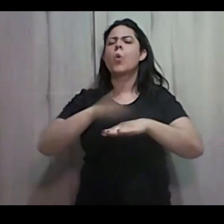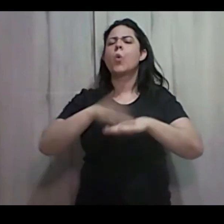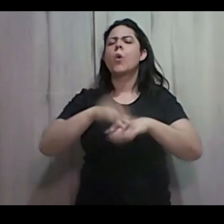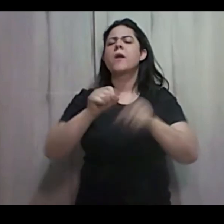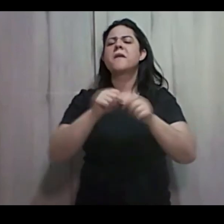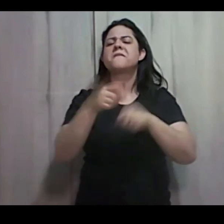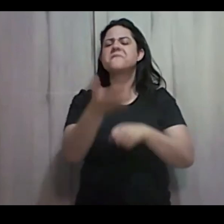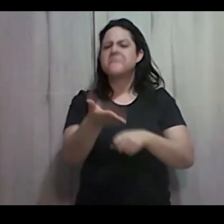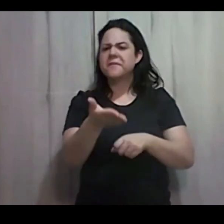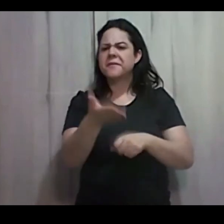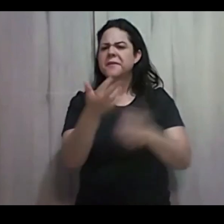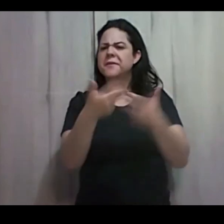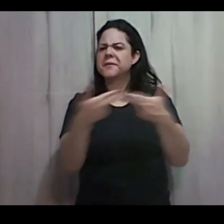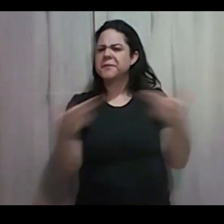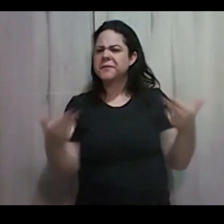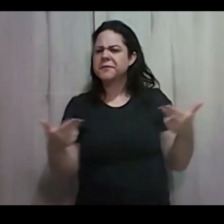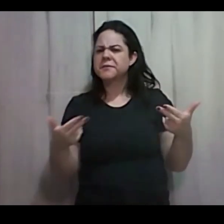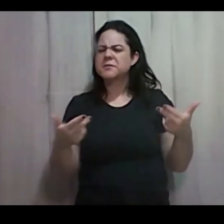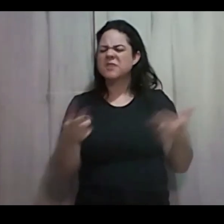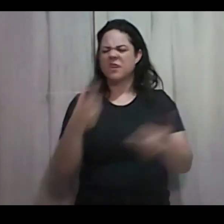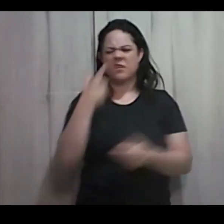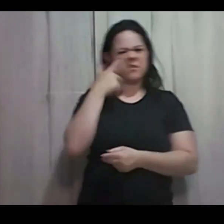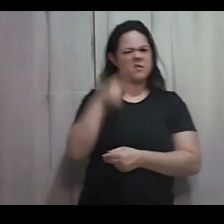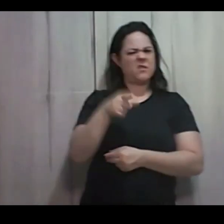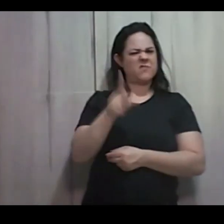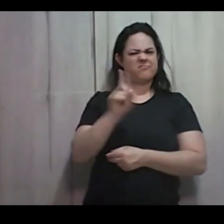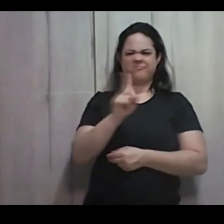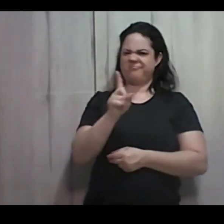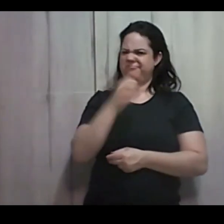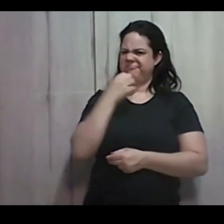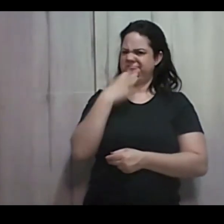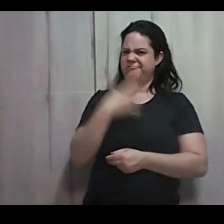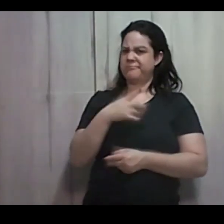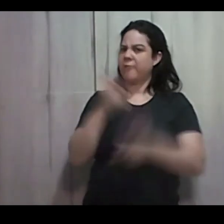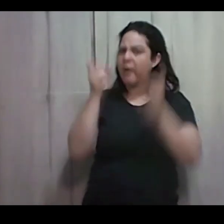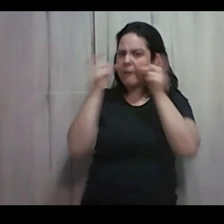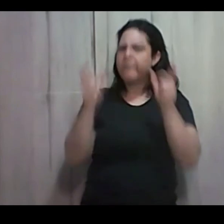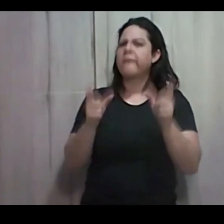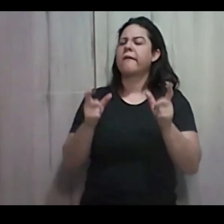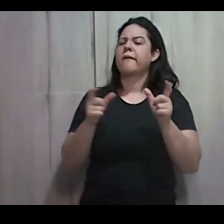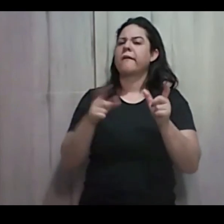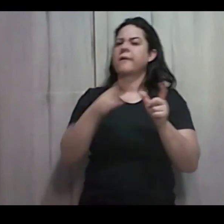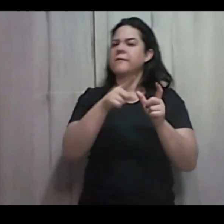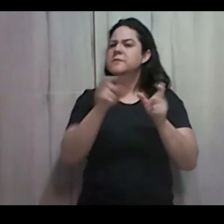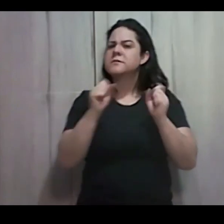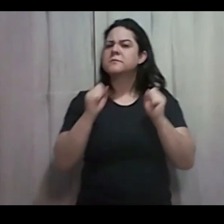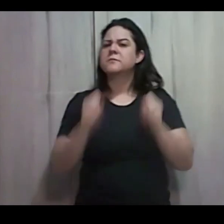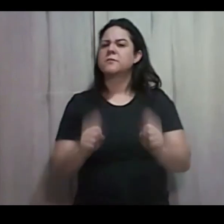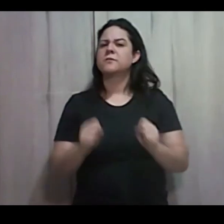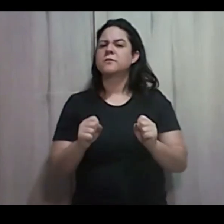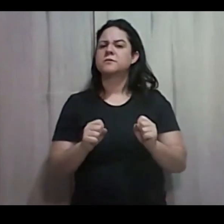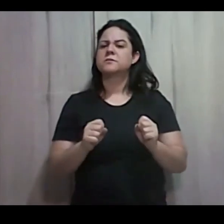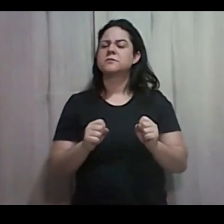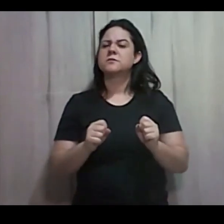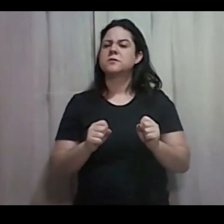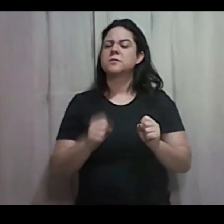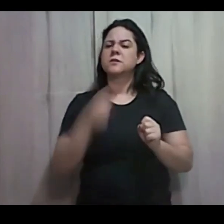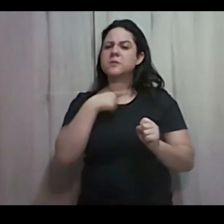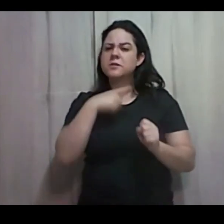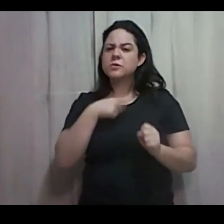E acho que elas não estão boas Então prestem atenção Para que vocês possam Preservar Os que ainda não morreram Então